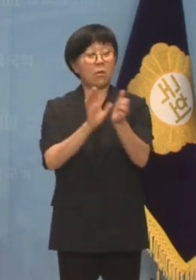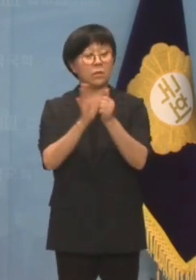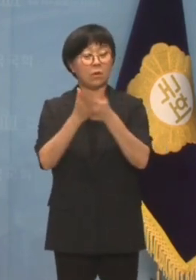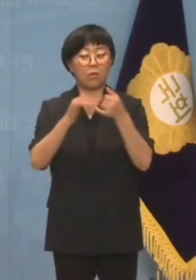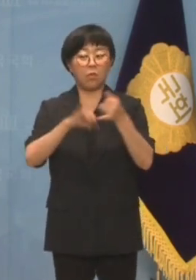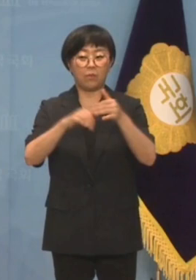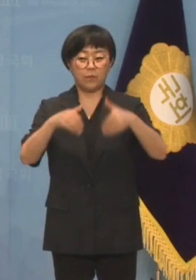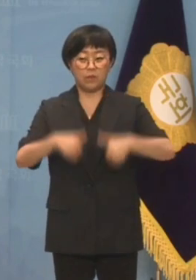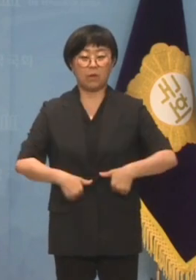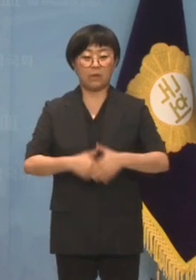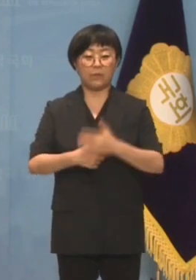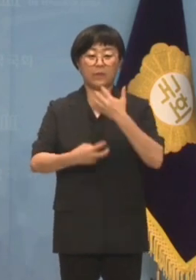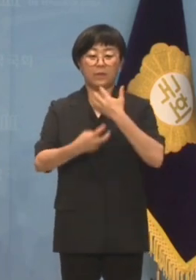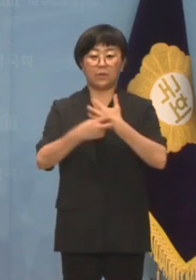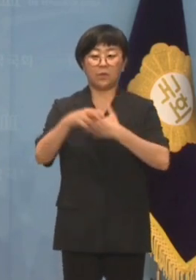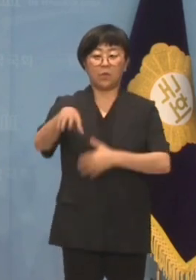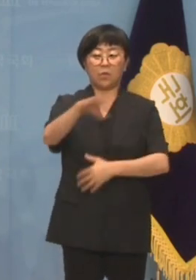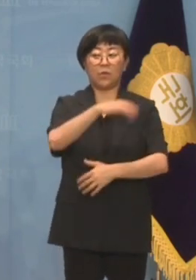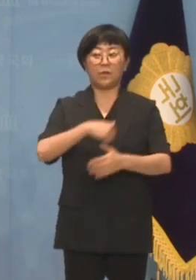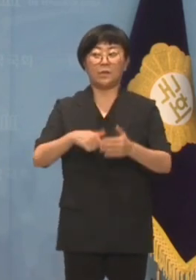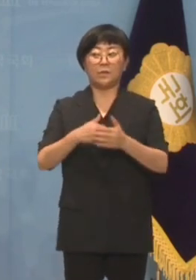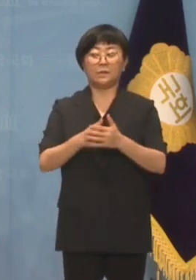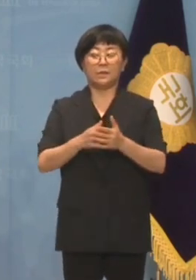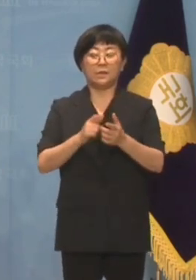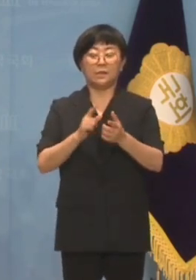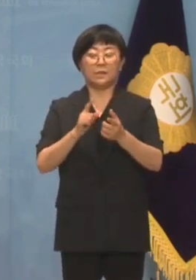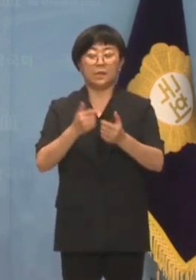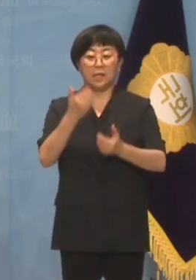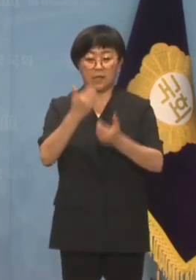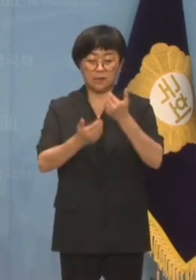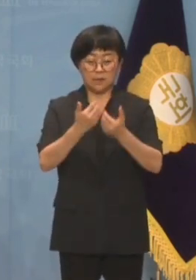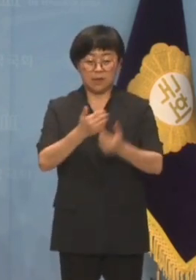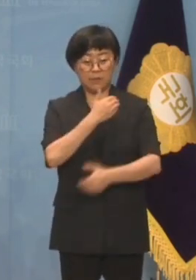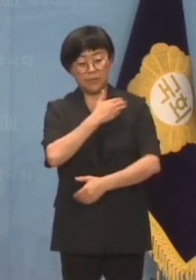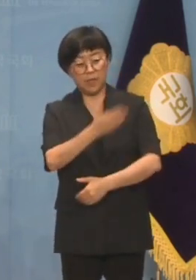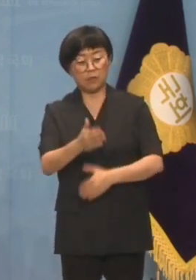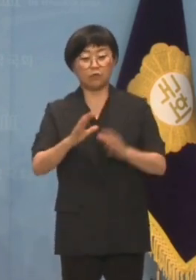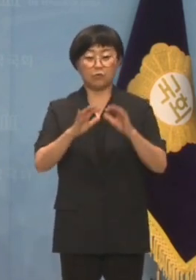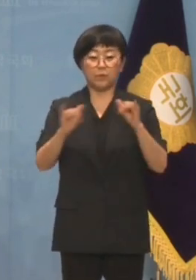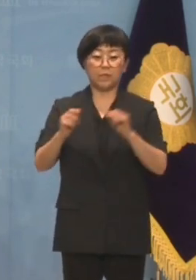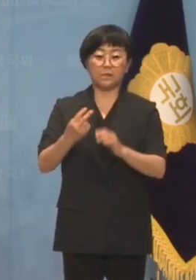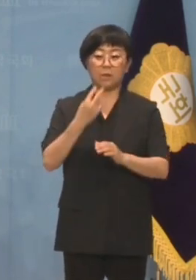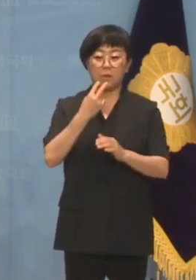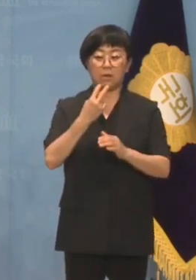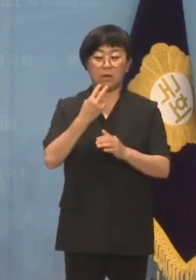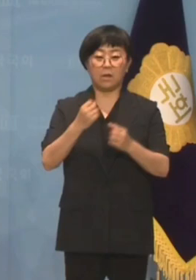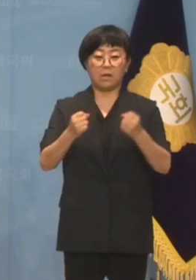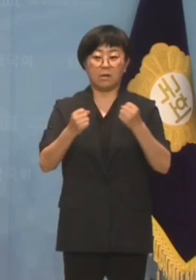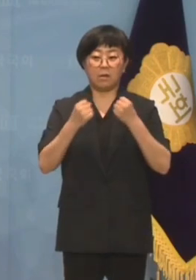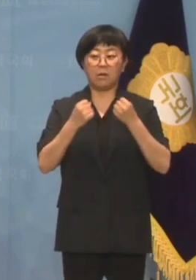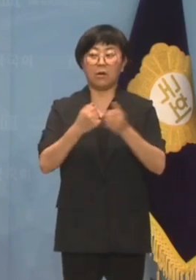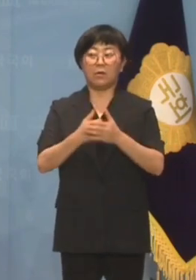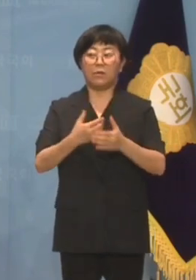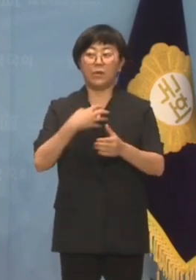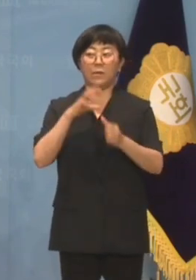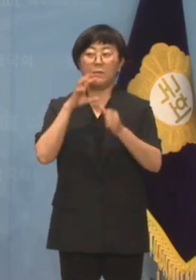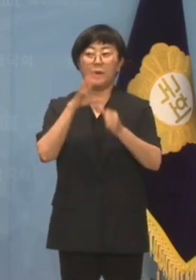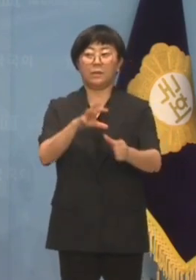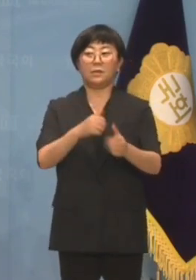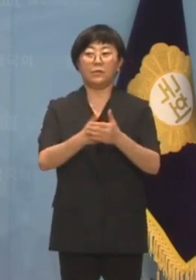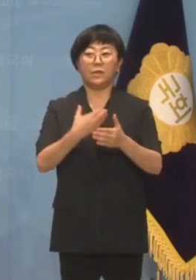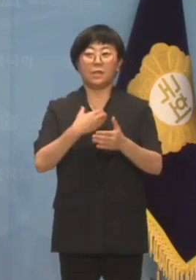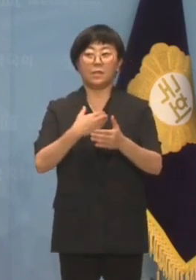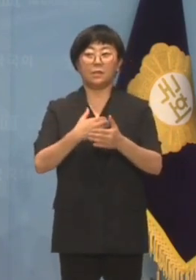필수적인 의료현장에서 직역 간의 갈등과 반목으로 국민의 생명과 건강이 위협받는